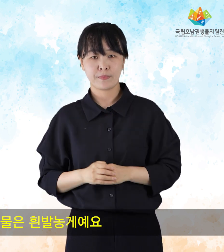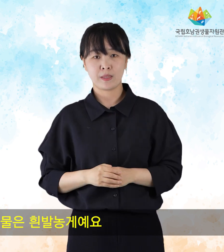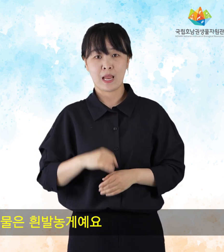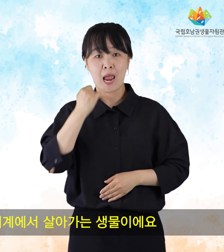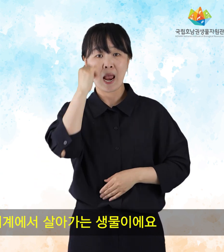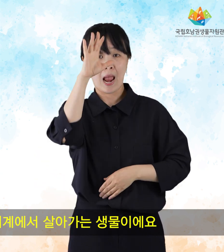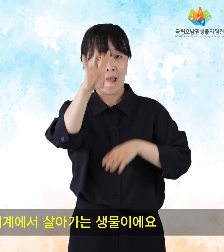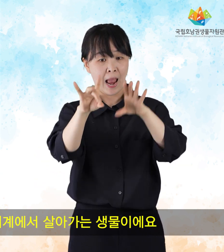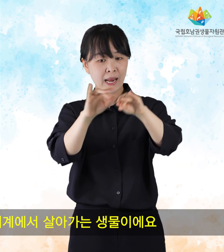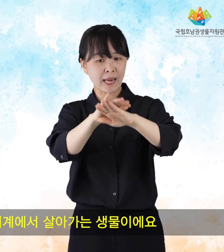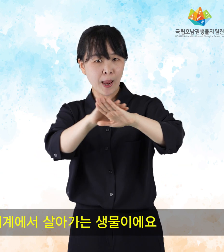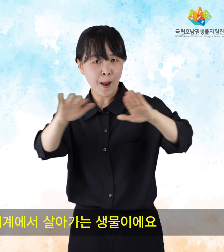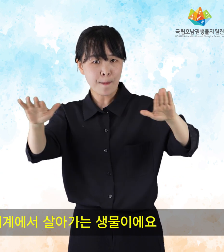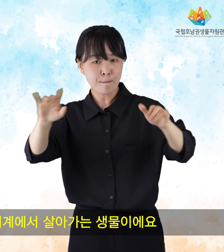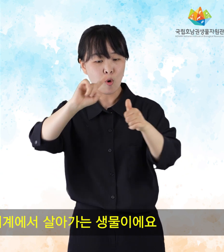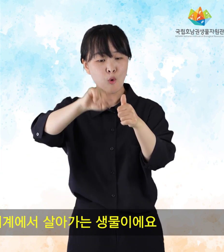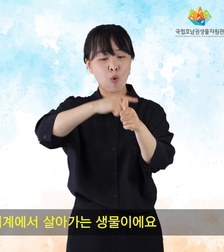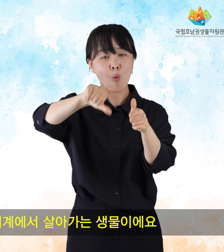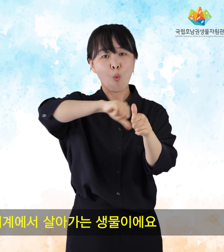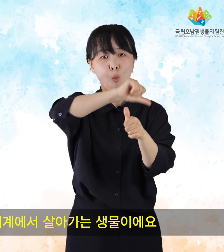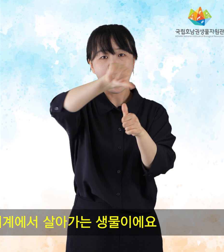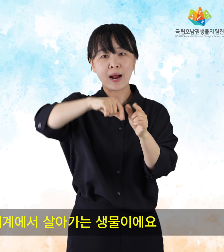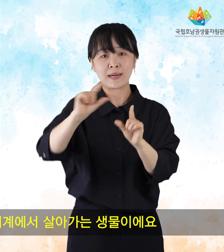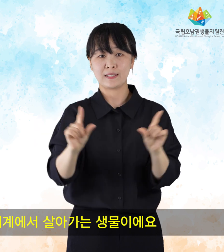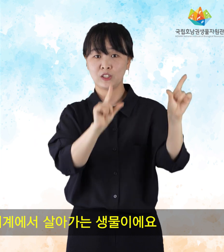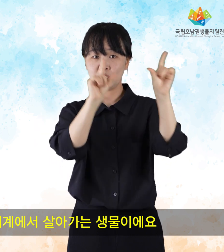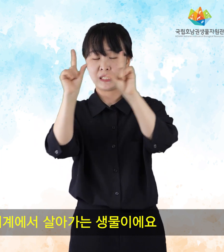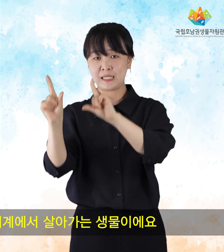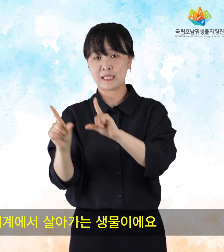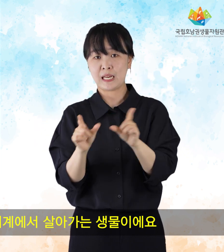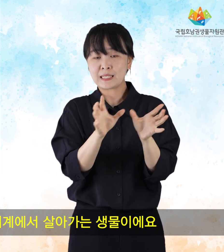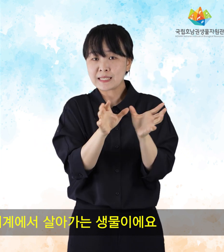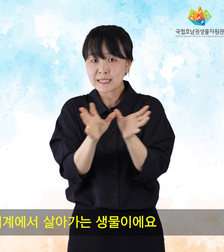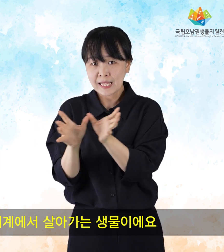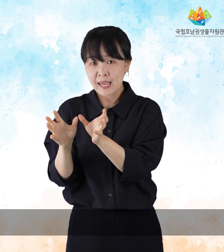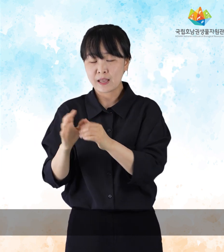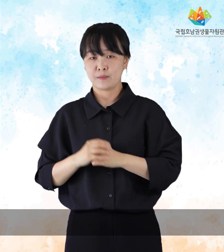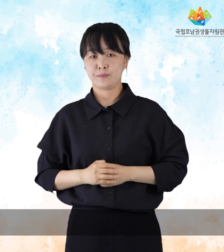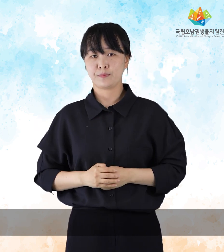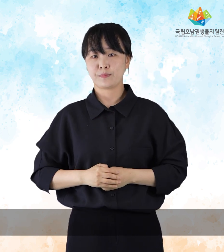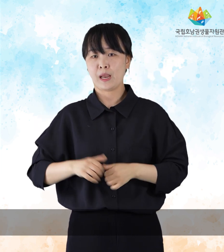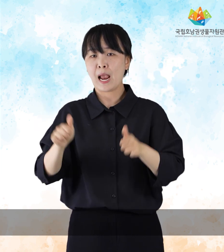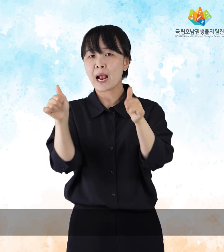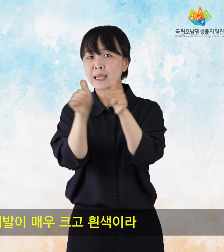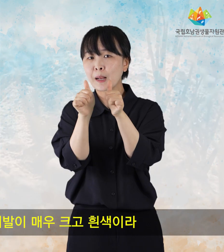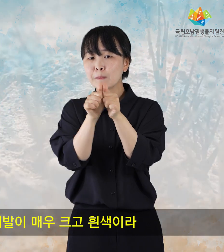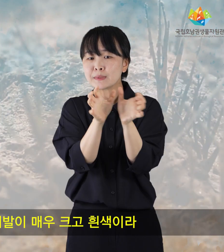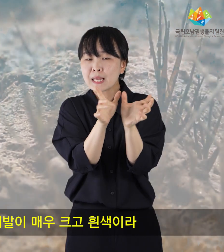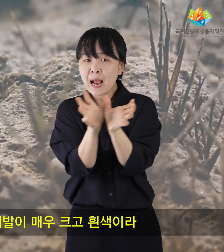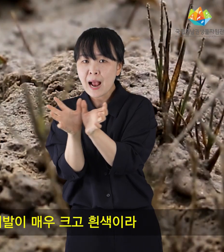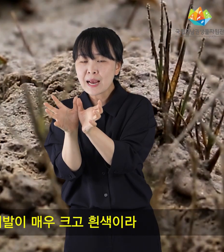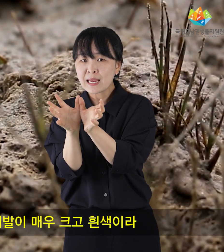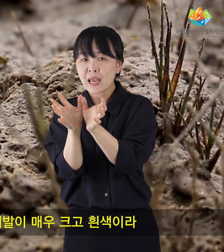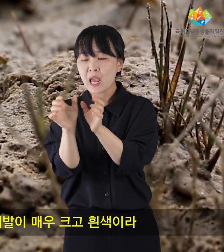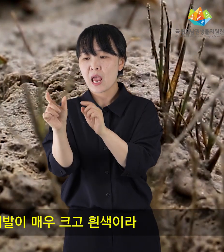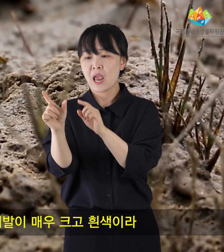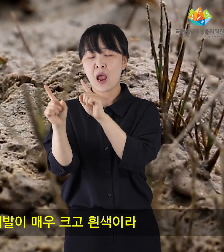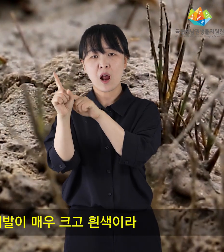흰발농개는 갯벌 생태계에서 살아가는 생물이에요. 수컷의 한쪽 집게발이